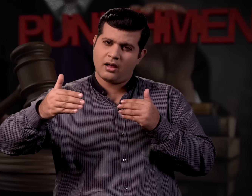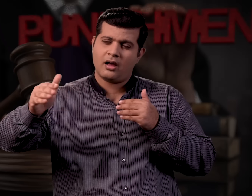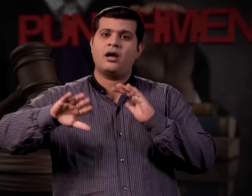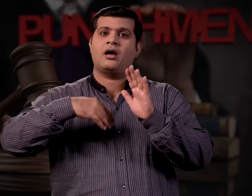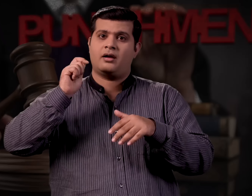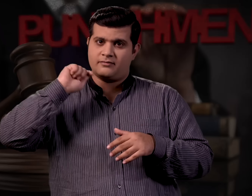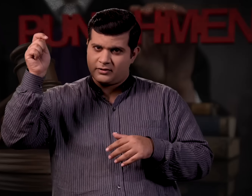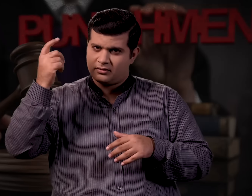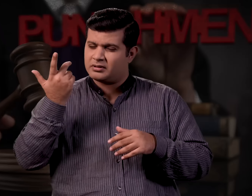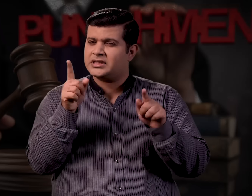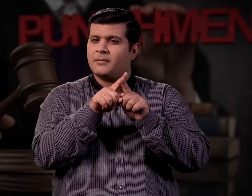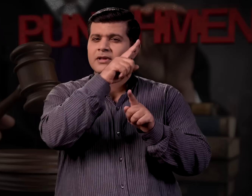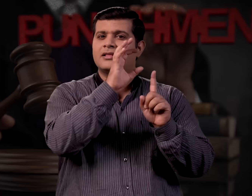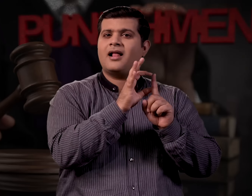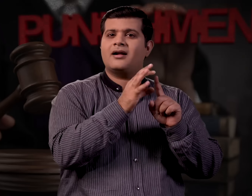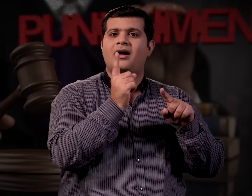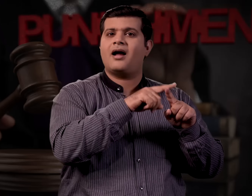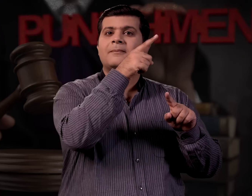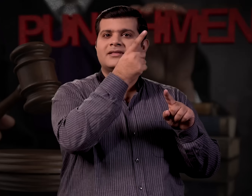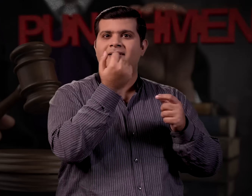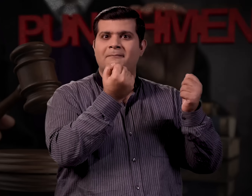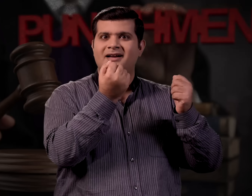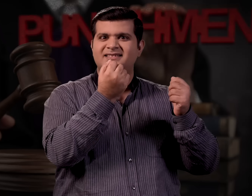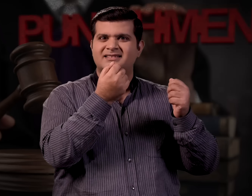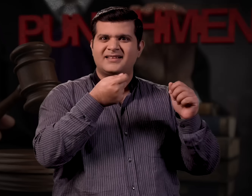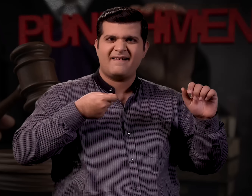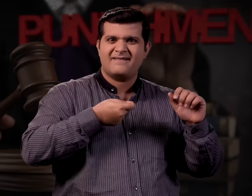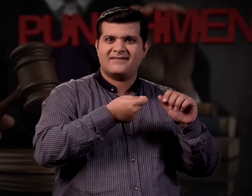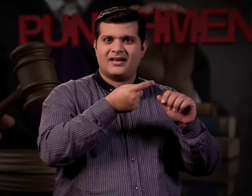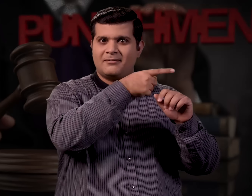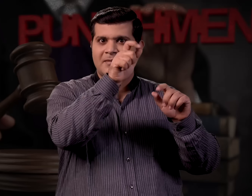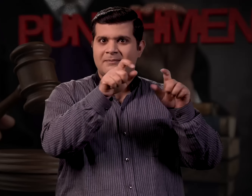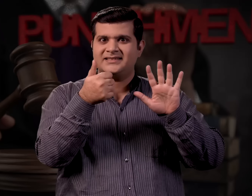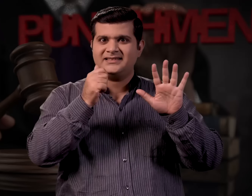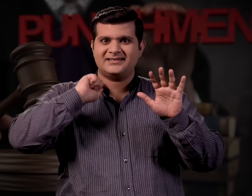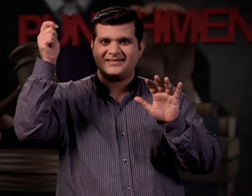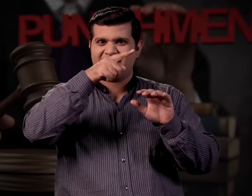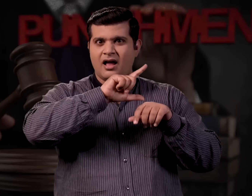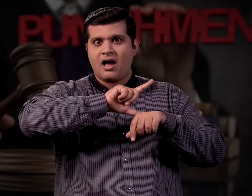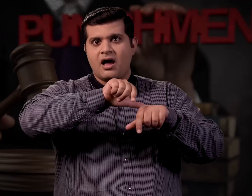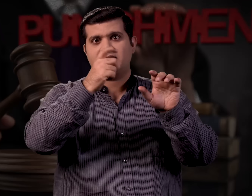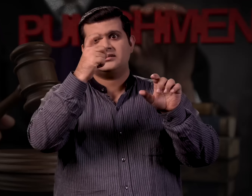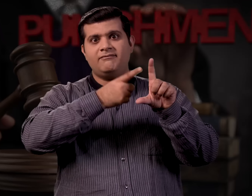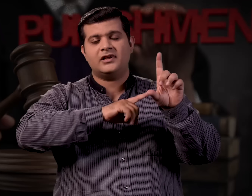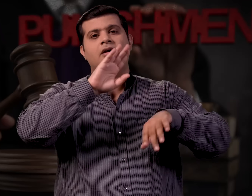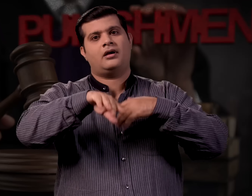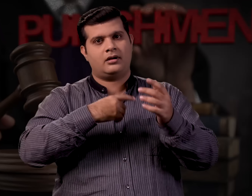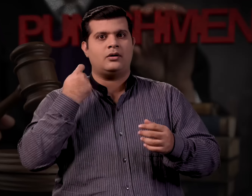कारावास या मृत्यूडन होना चाहिए बिलकुल निर्भया केस की तरह जहां छे दोशीयों को साथ साल केस चलने के बाद फासी दी गई थी